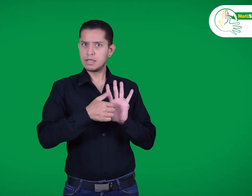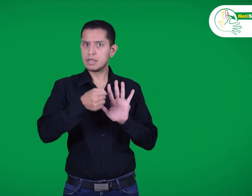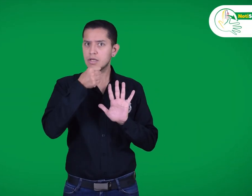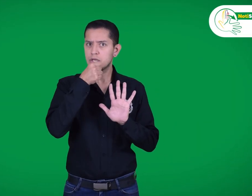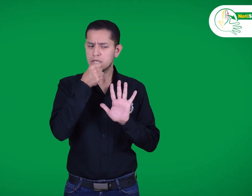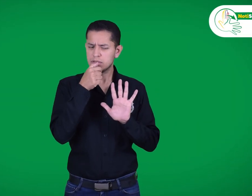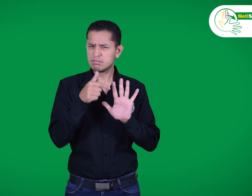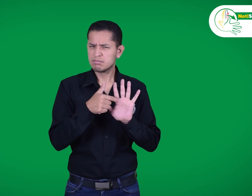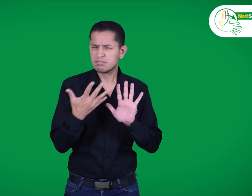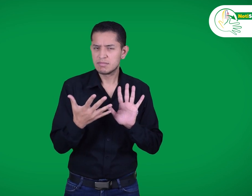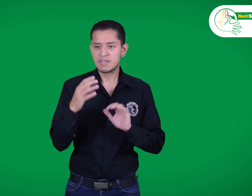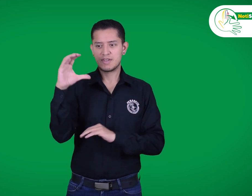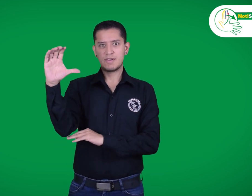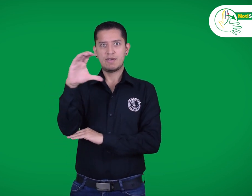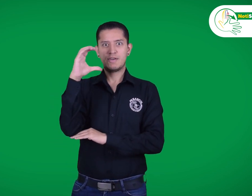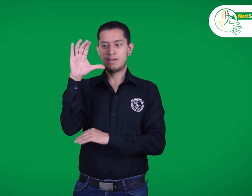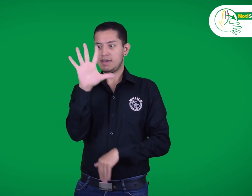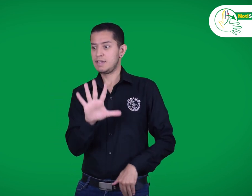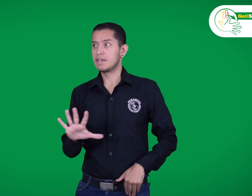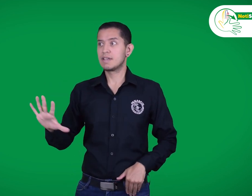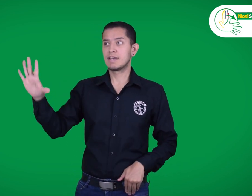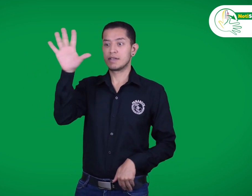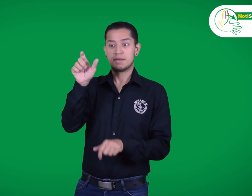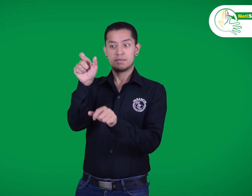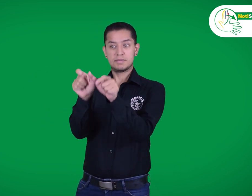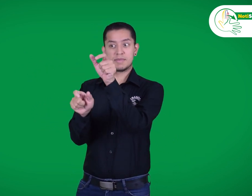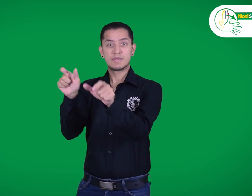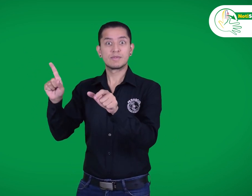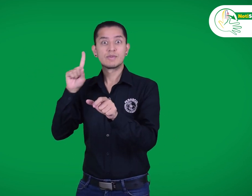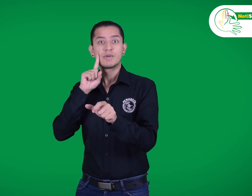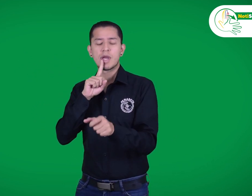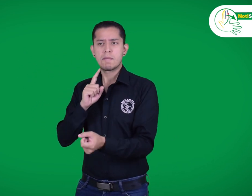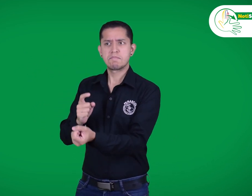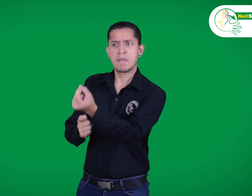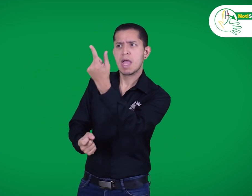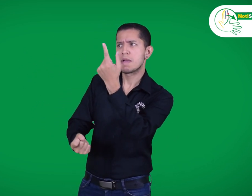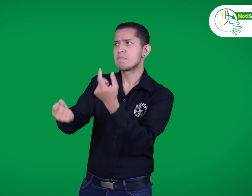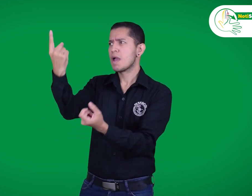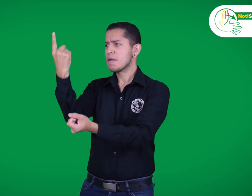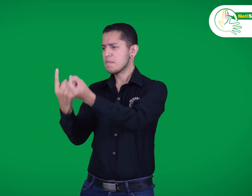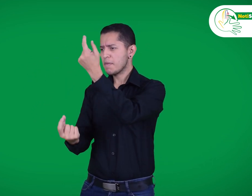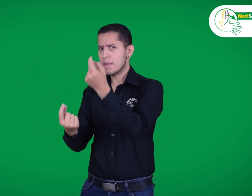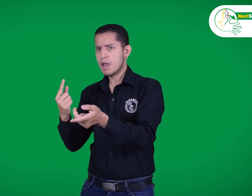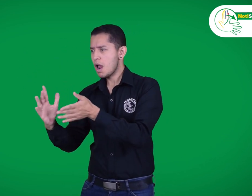NotiSeñales es el espacio donde te informamos sobre los acontecimientos de las personas sordas en Colombia.